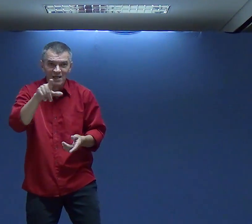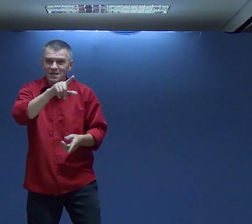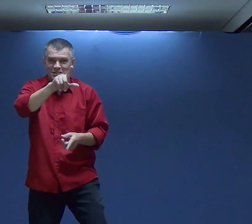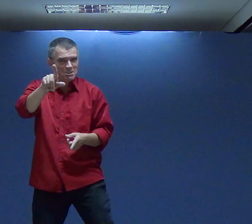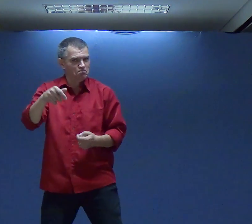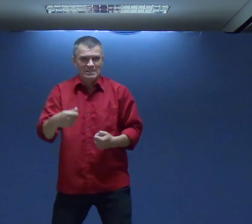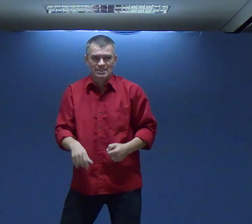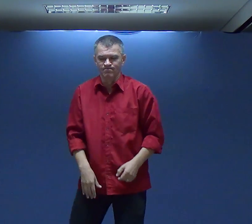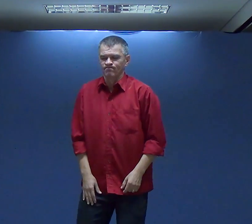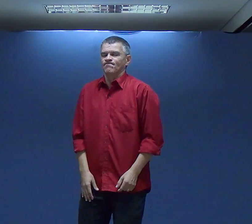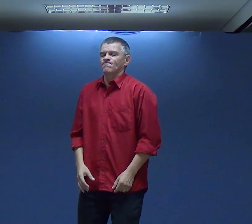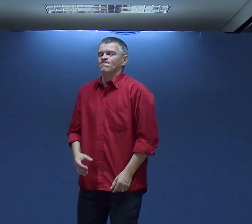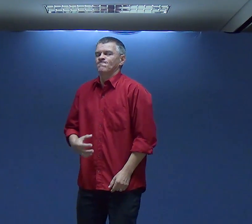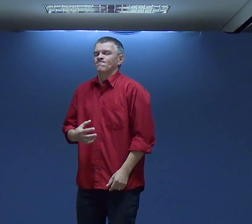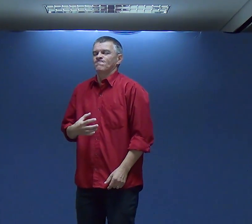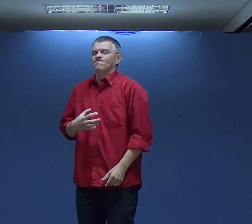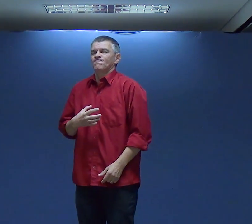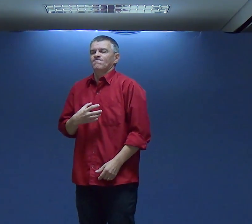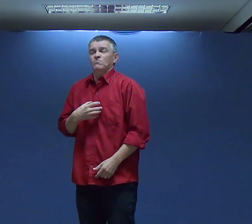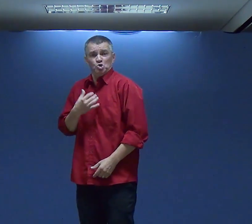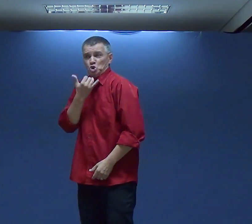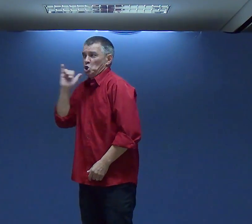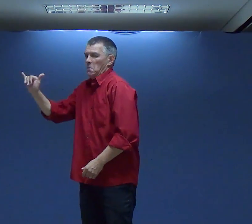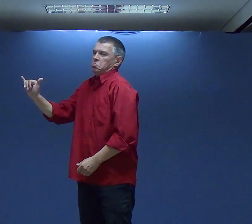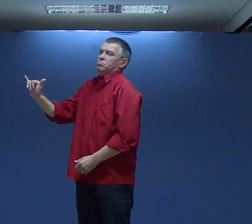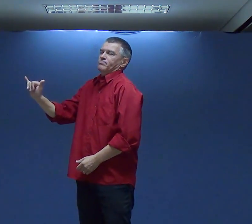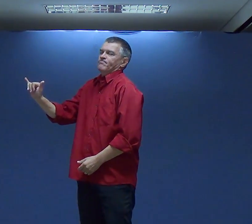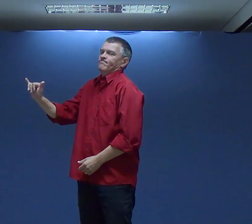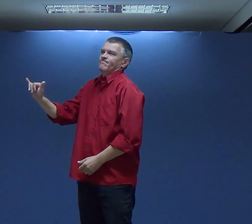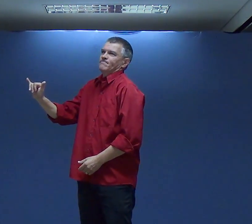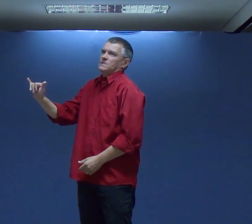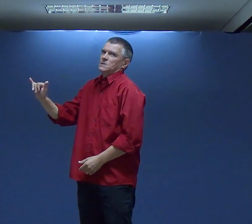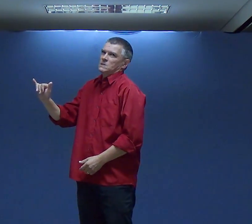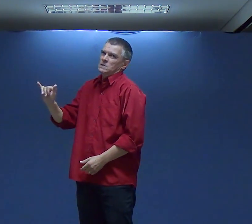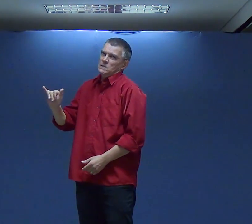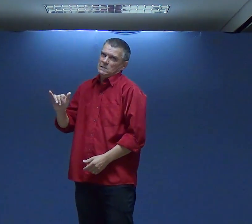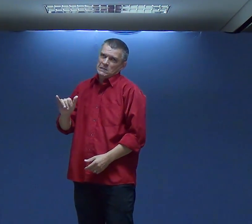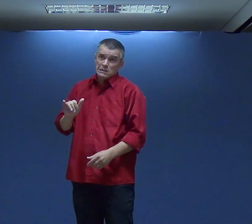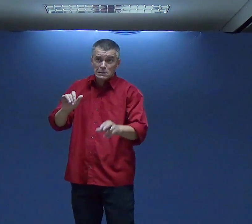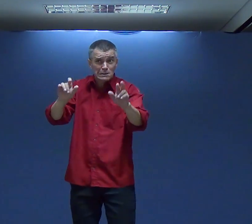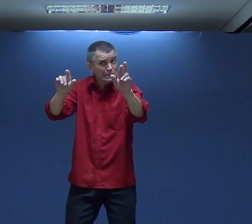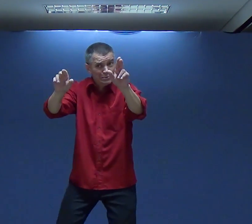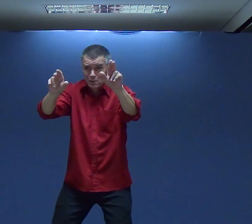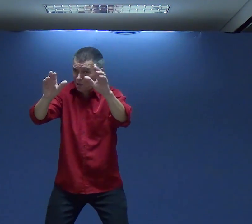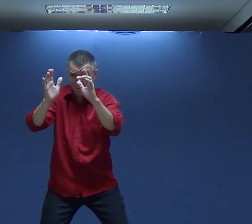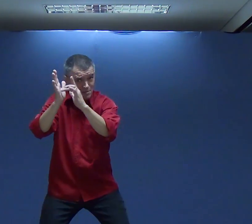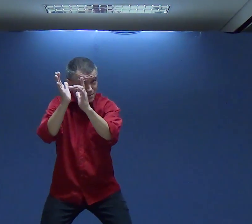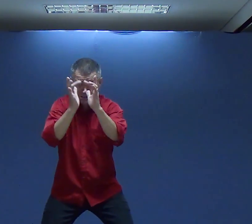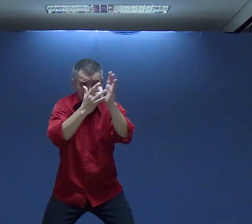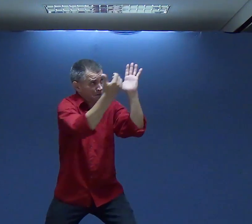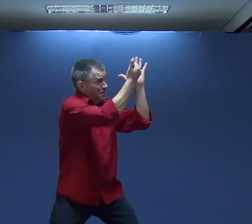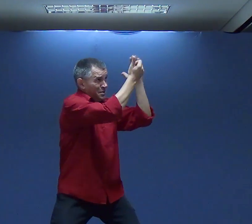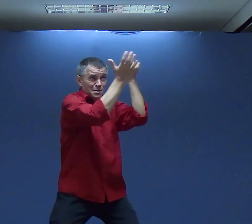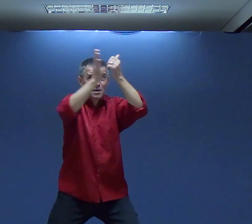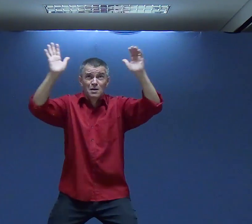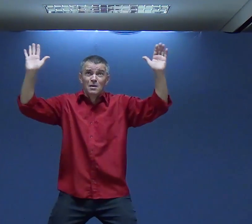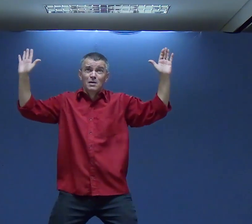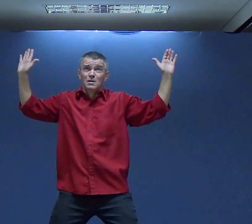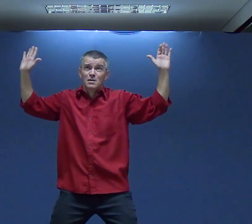Fazer algo Esquisito Mas você não precisa Se sentir na guarda Com isso Porque